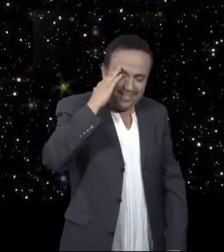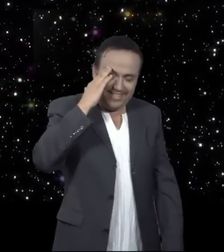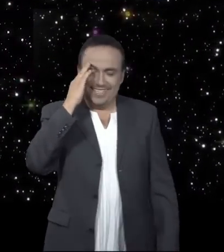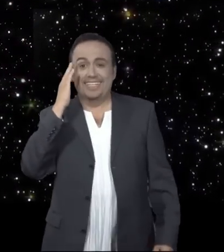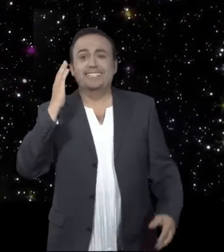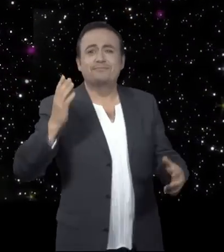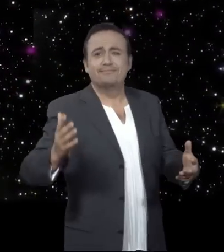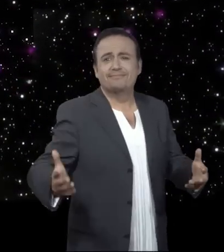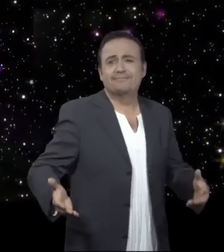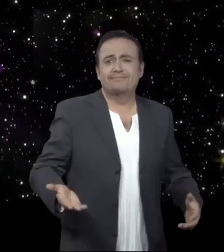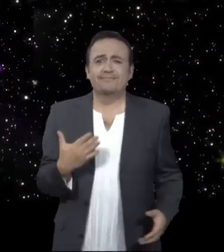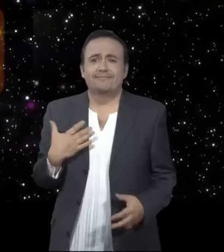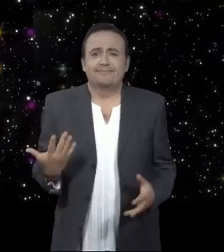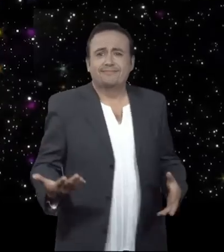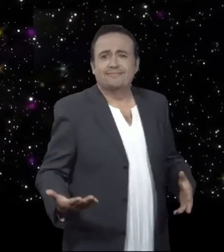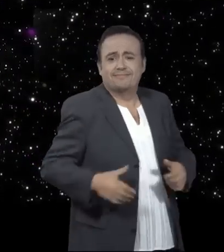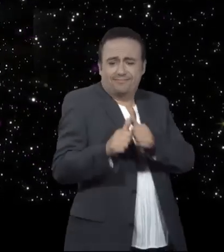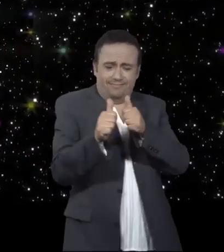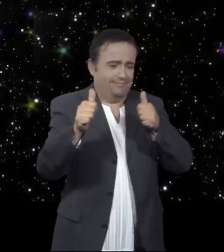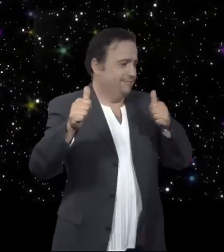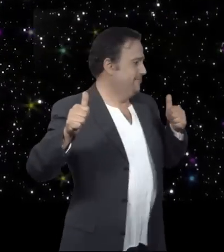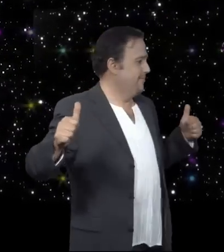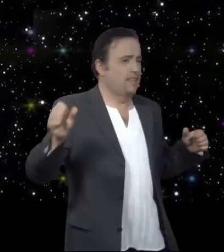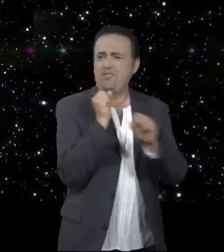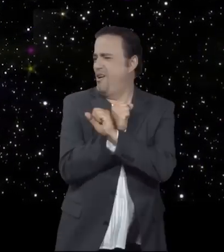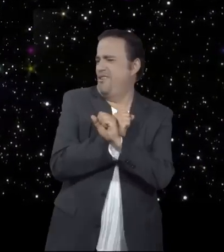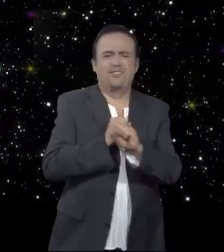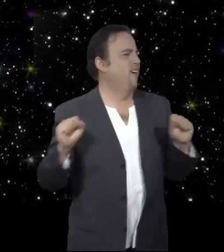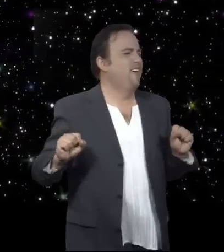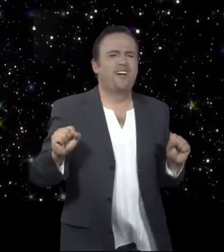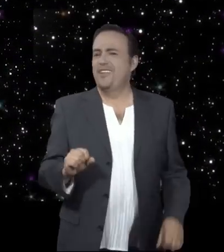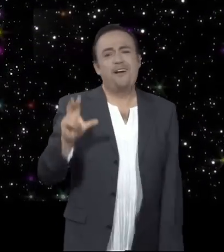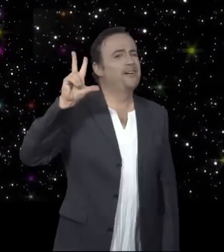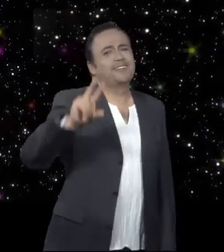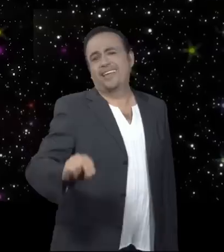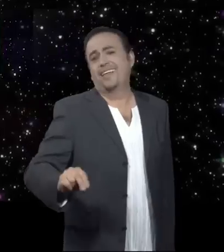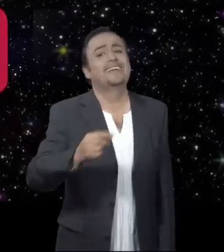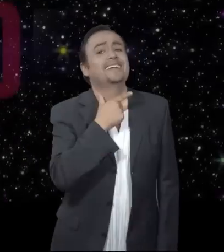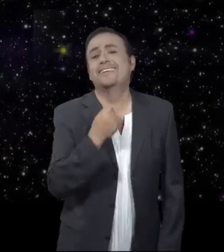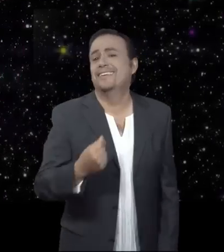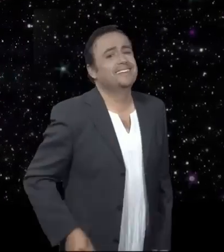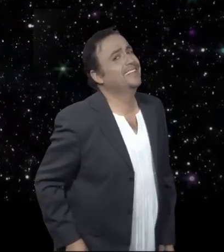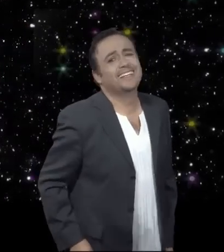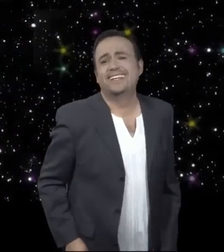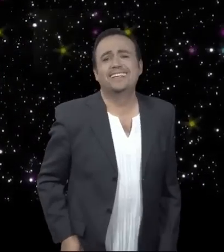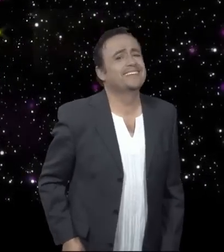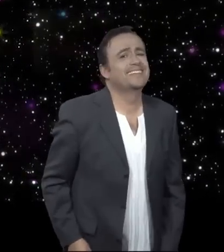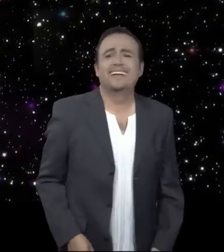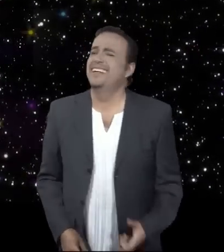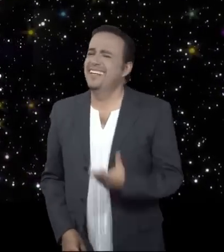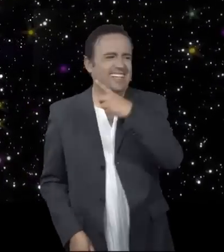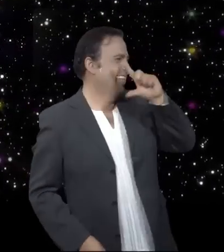No puedo alejarme de ti, no, no, no quiero irme de aquí,